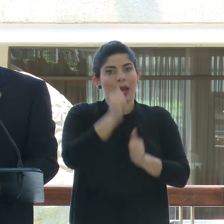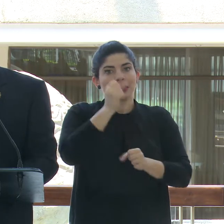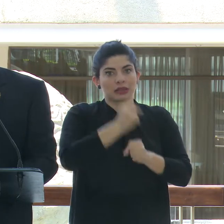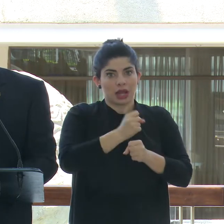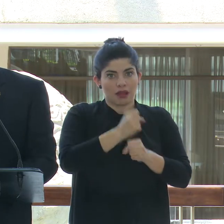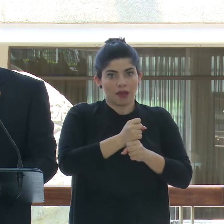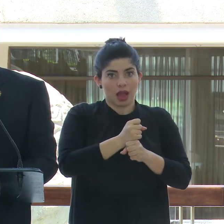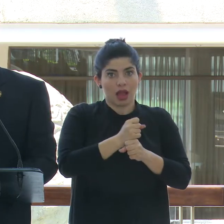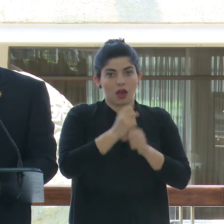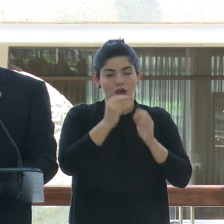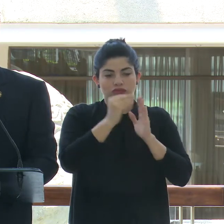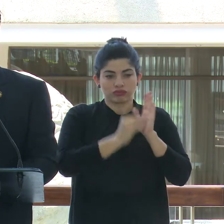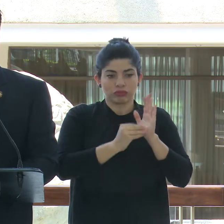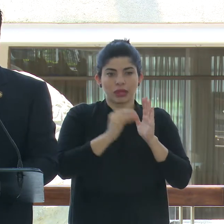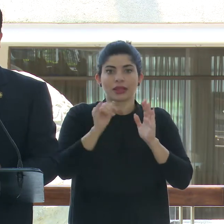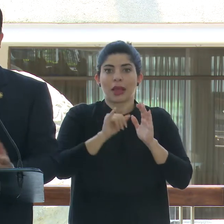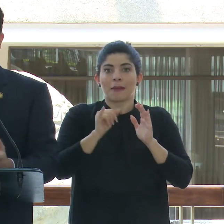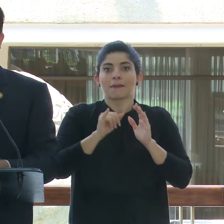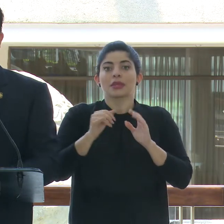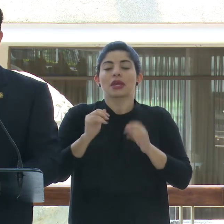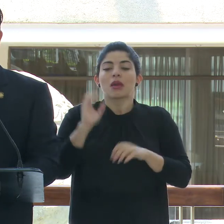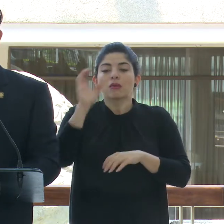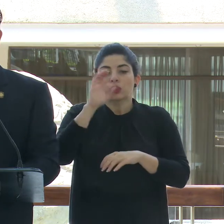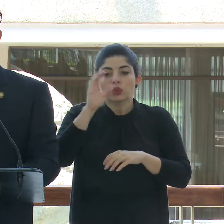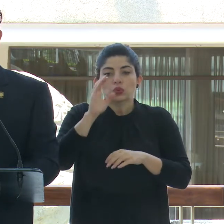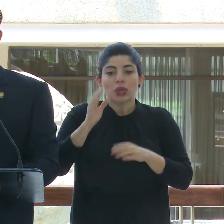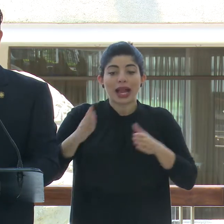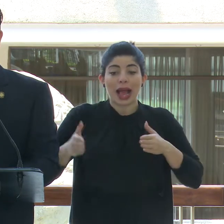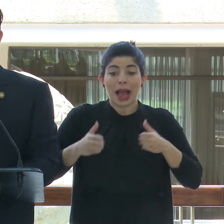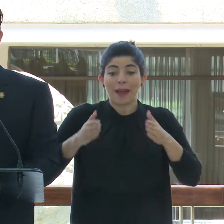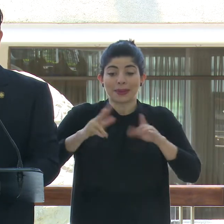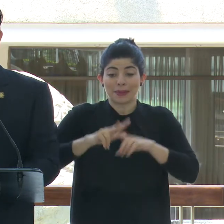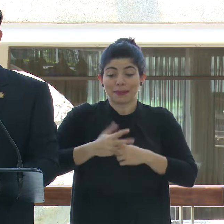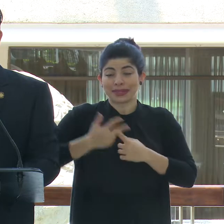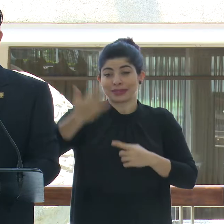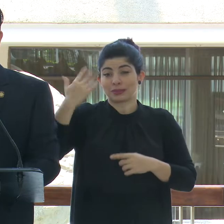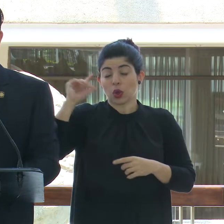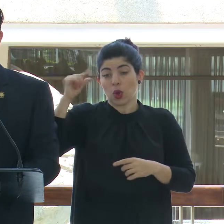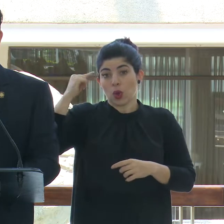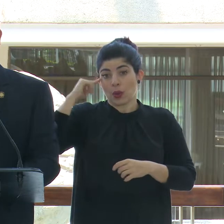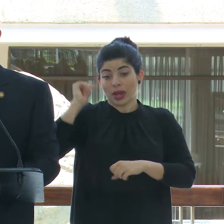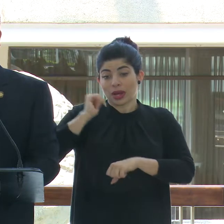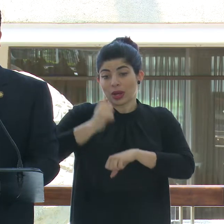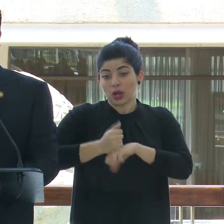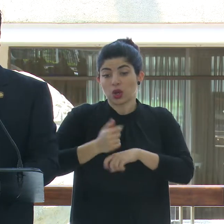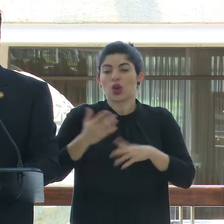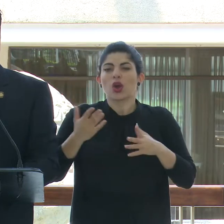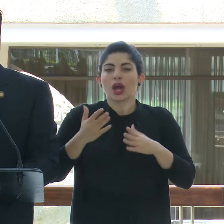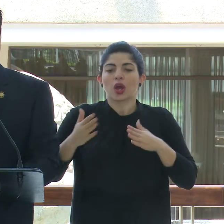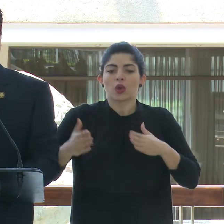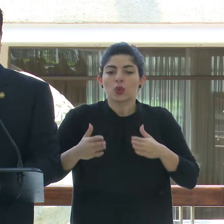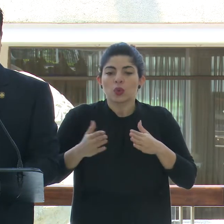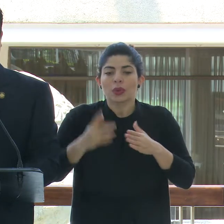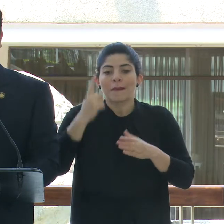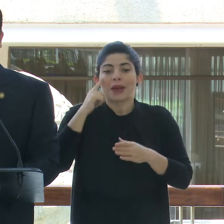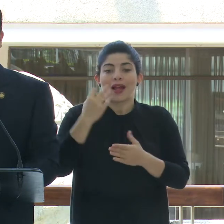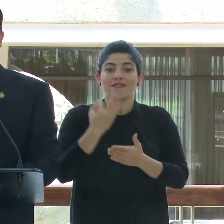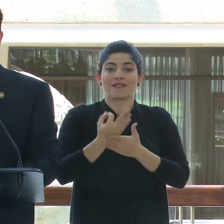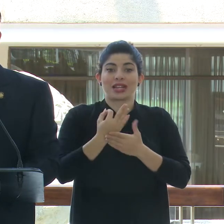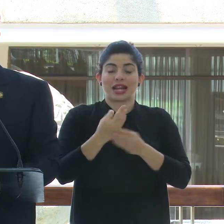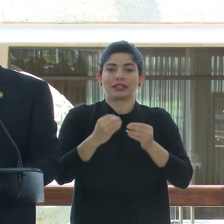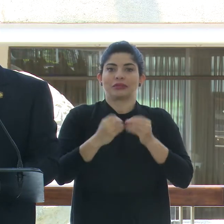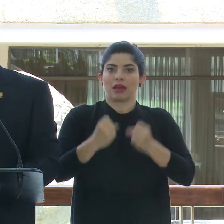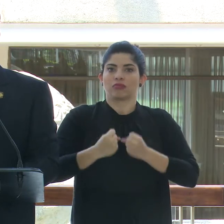así como de lograr la ruta que planteamos desde el inicio de la administración, de la consolidación de las finanzas